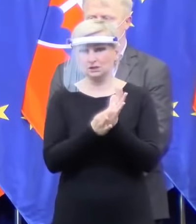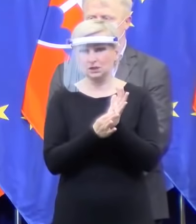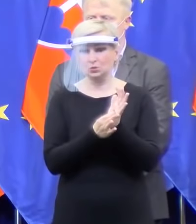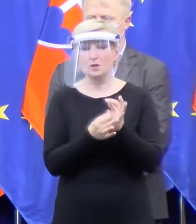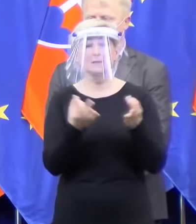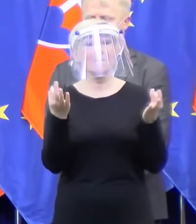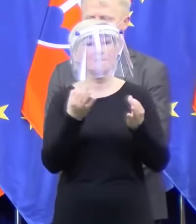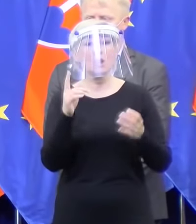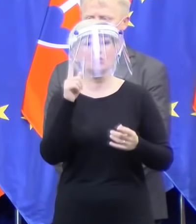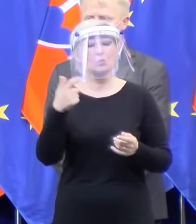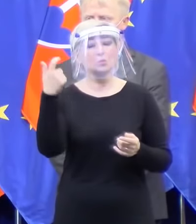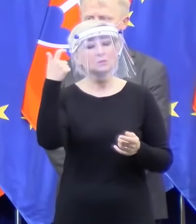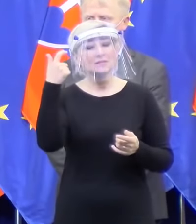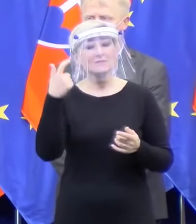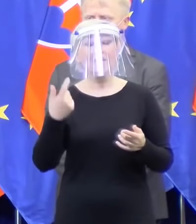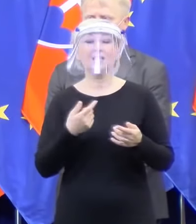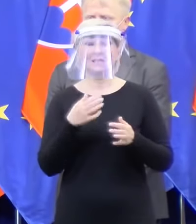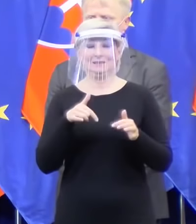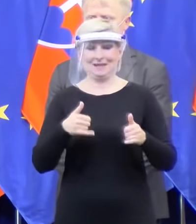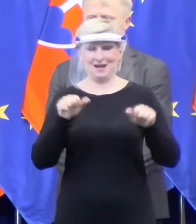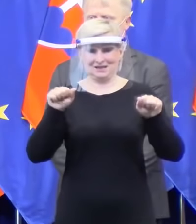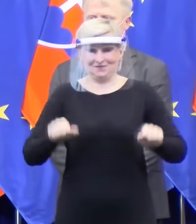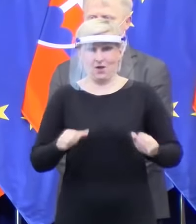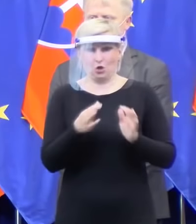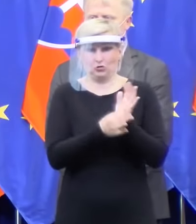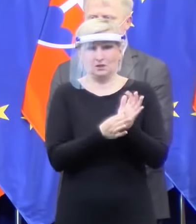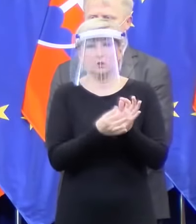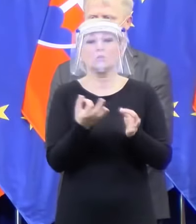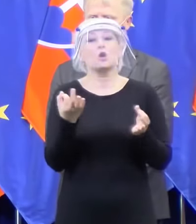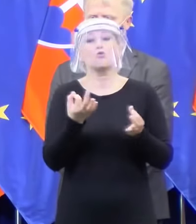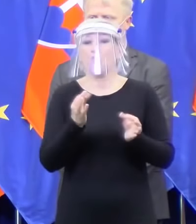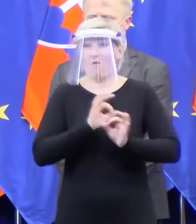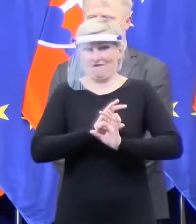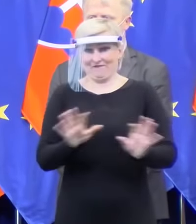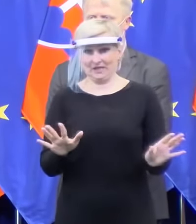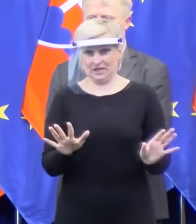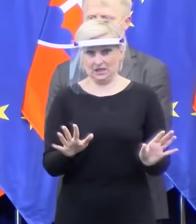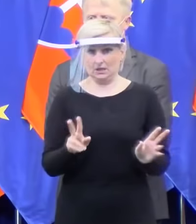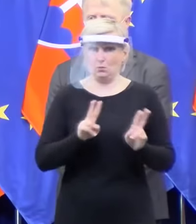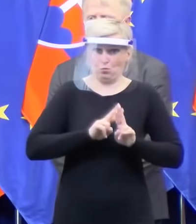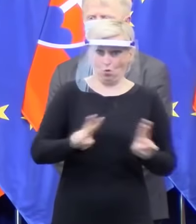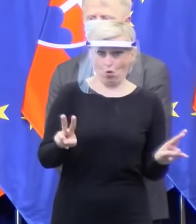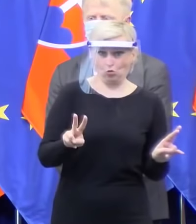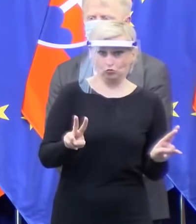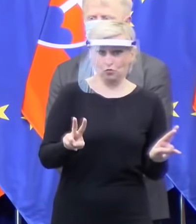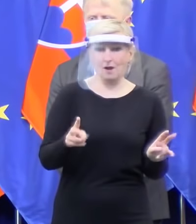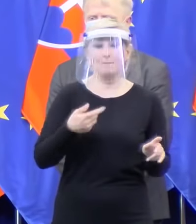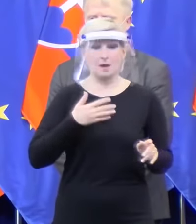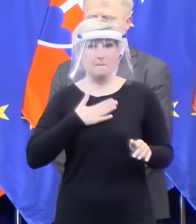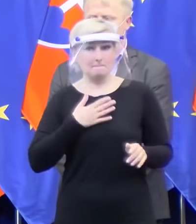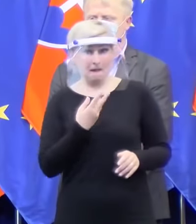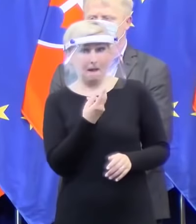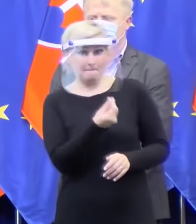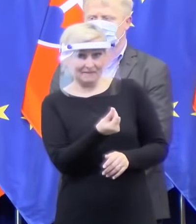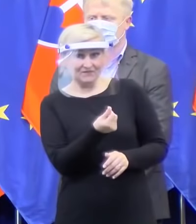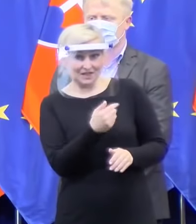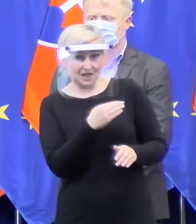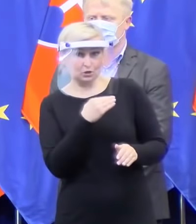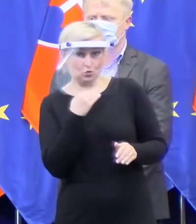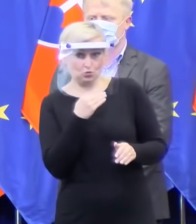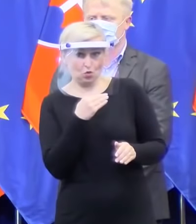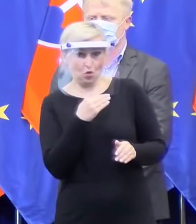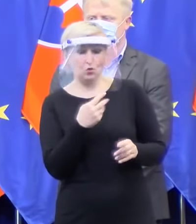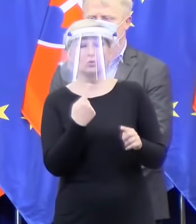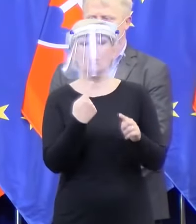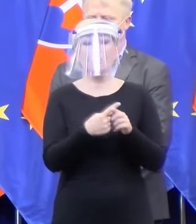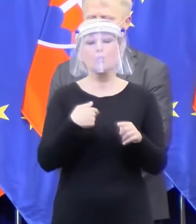situácia, čo si môžete dovoliť, ako sme v dispozícii, inak povedané, s financiami a zároveň vieme, že tie